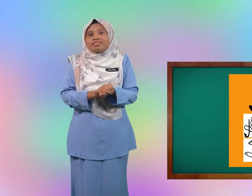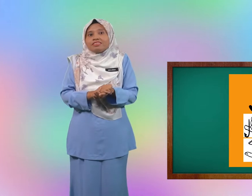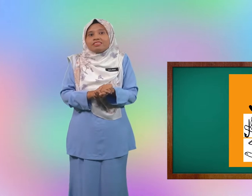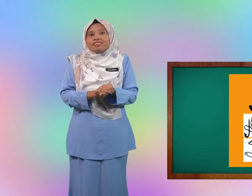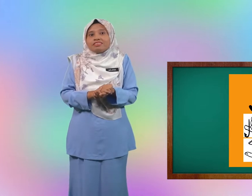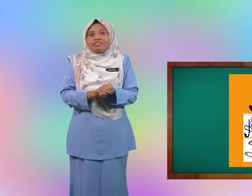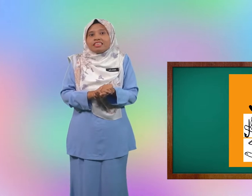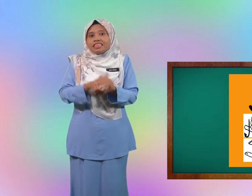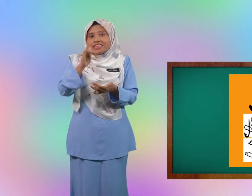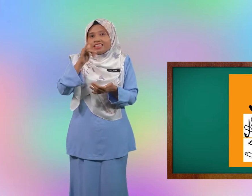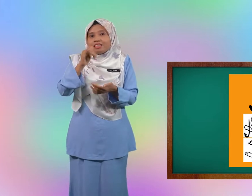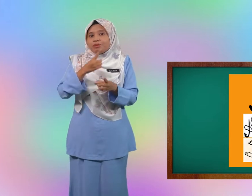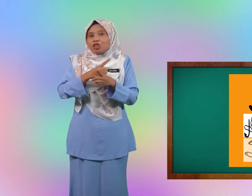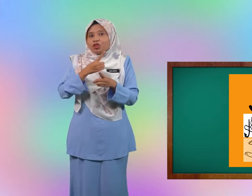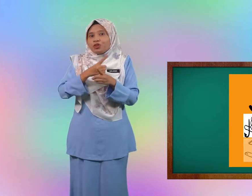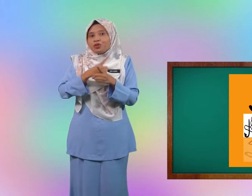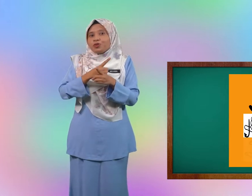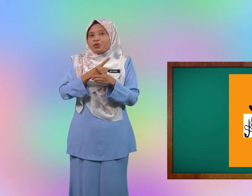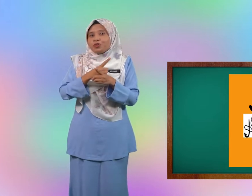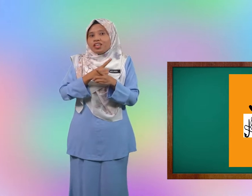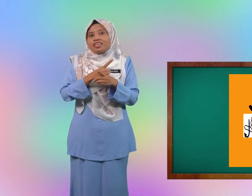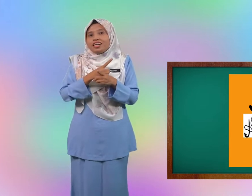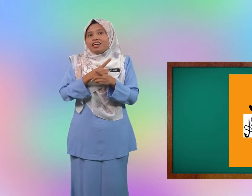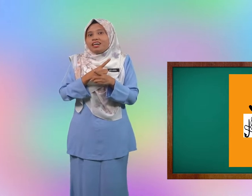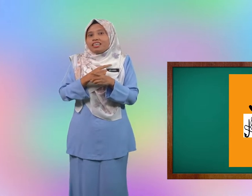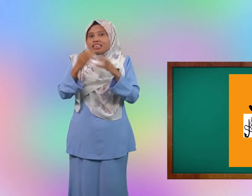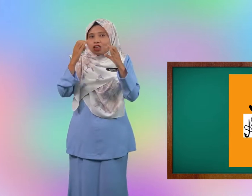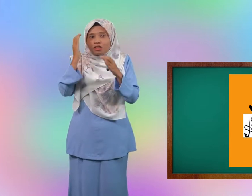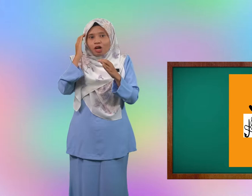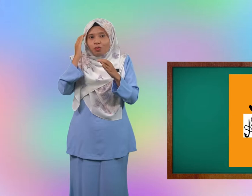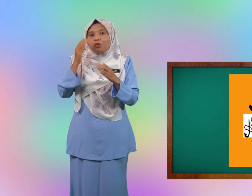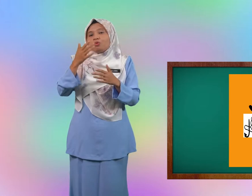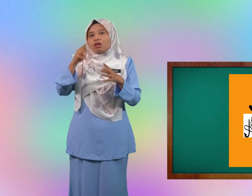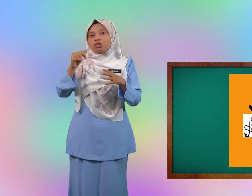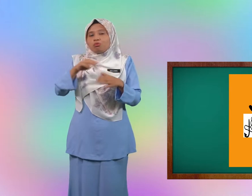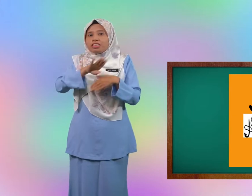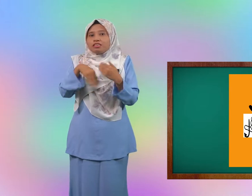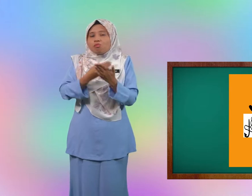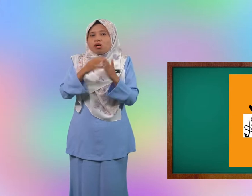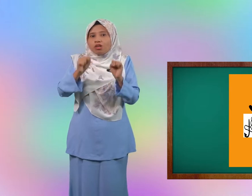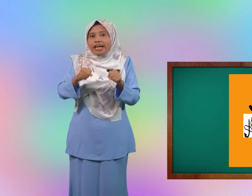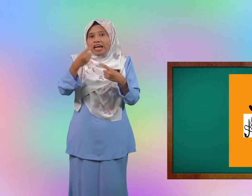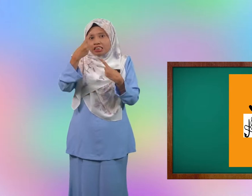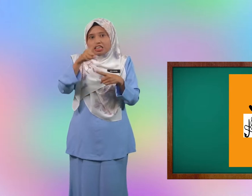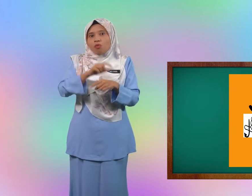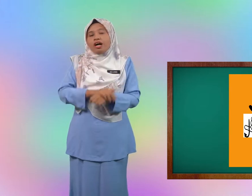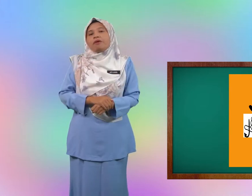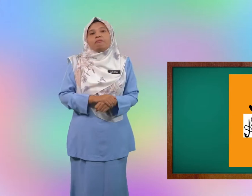ya betul cikgu tahu murid-murid semua boleh jawab